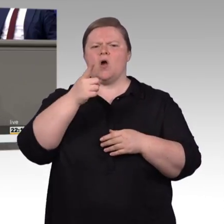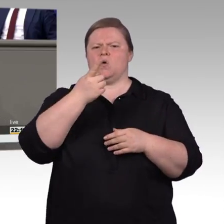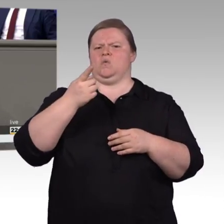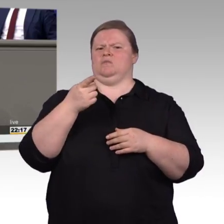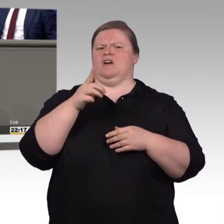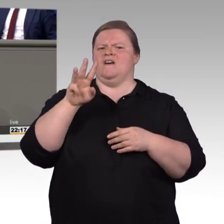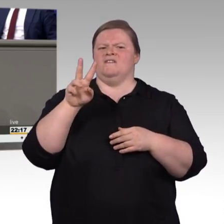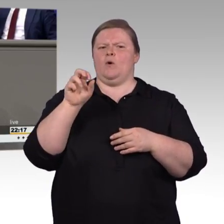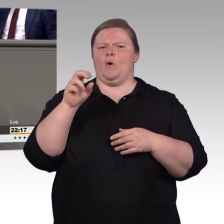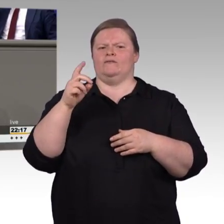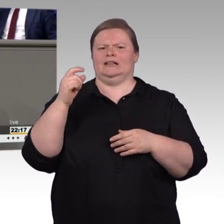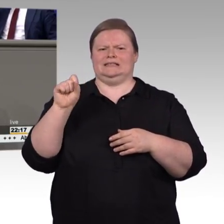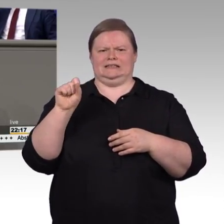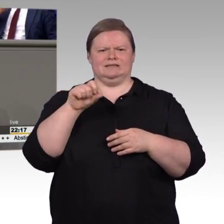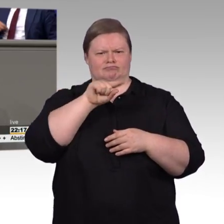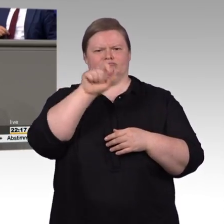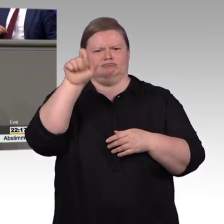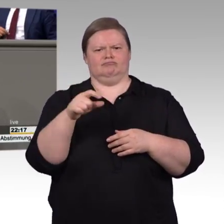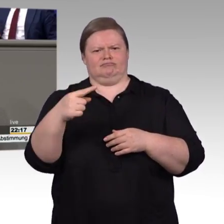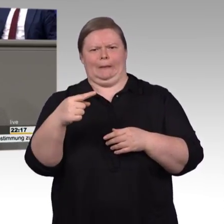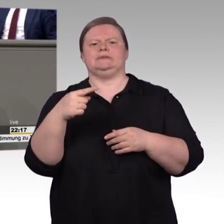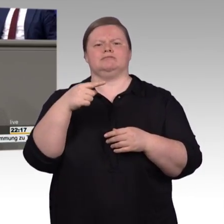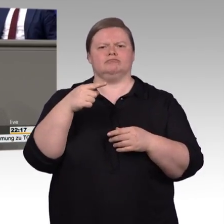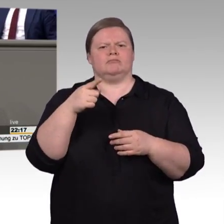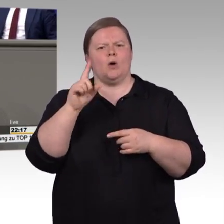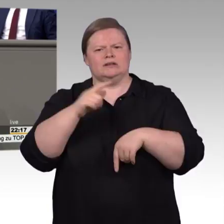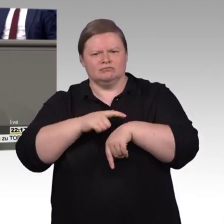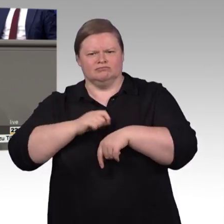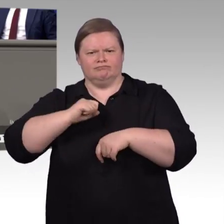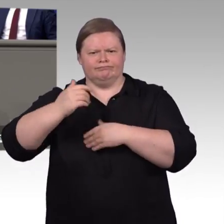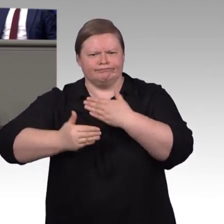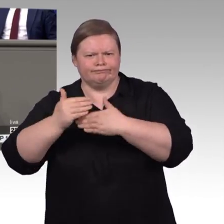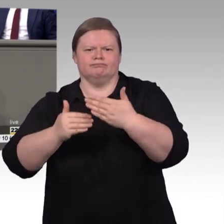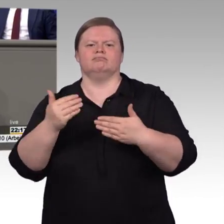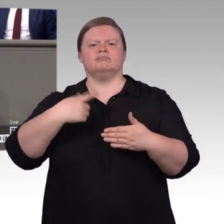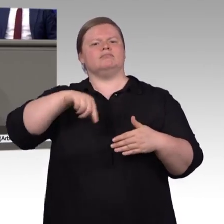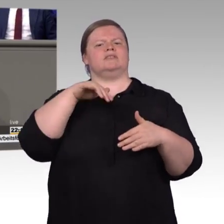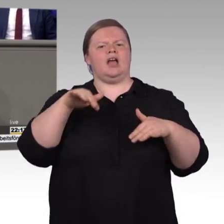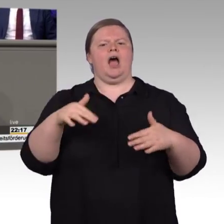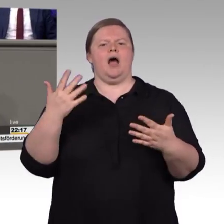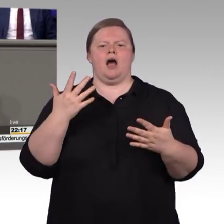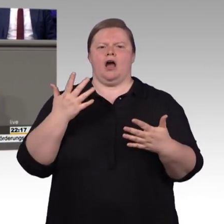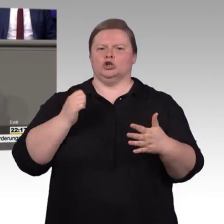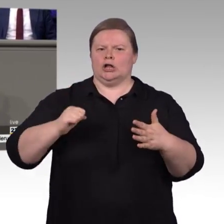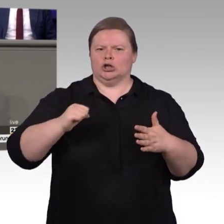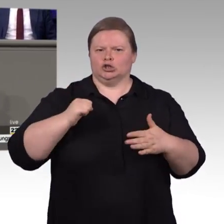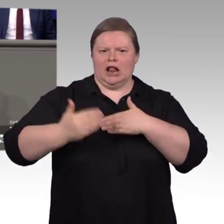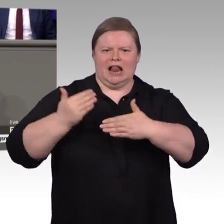Vorwurf des zeitlichen Ablaufs. Ja, wir haben es hier mit dem Schnellläufergesetz zu tun. Die Gründe sind schon von der Staatssekretärin Griese auch